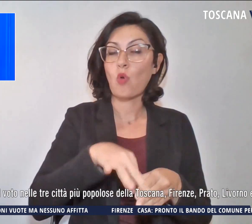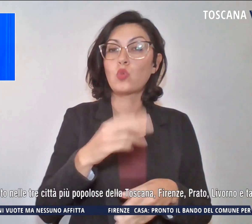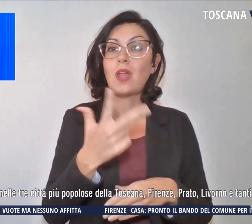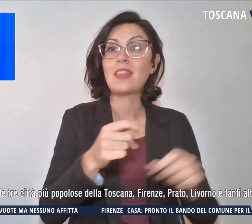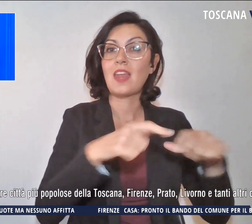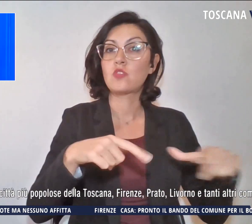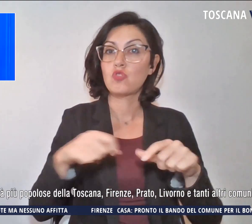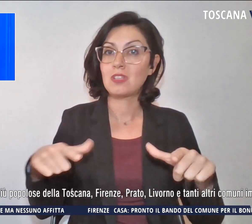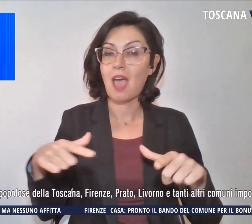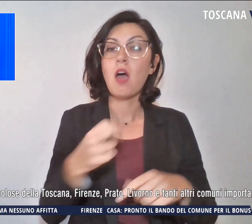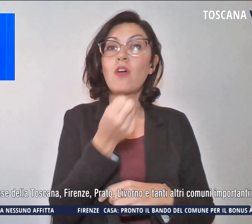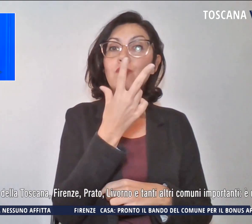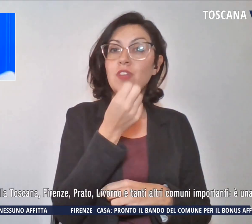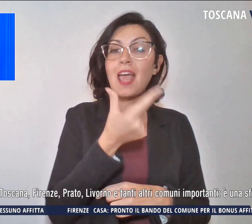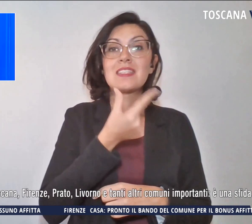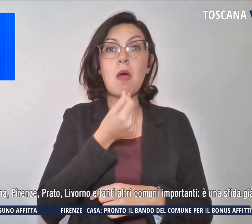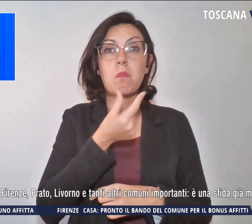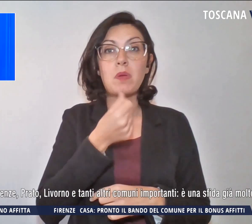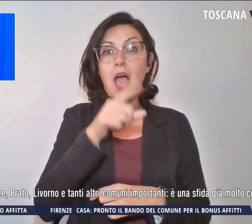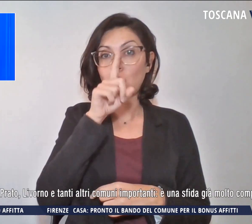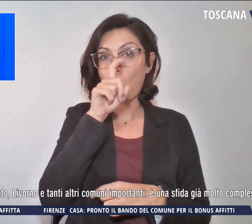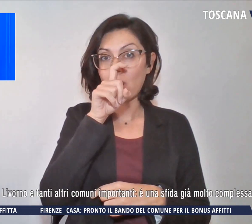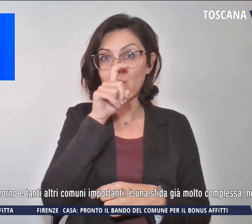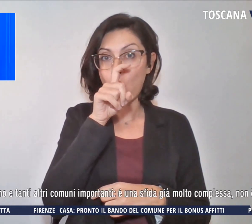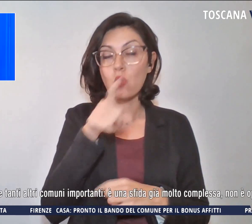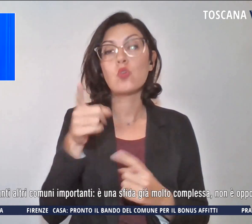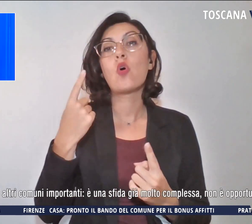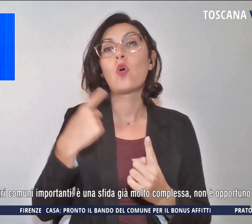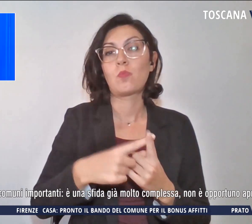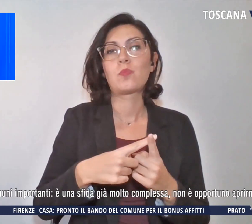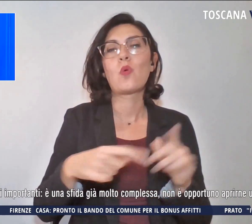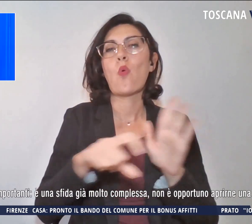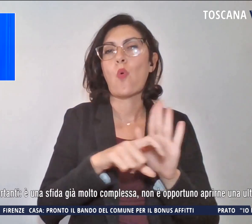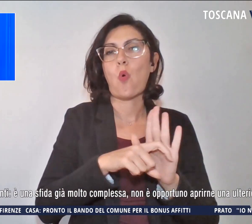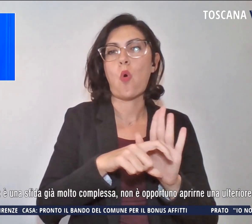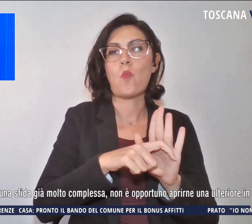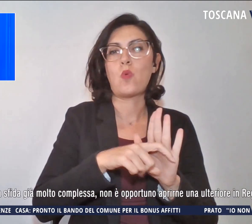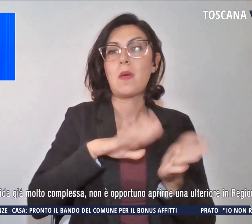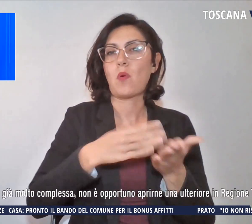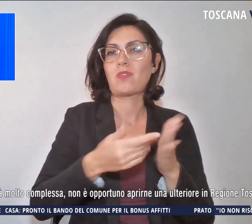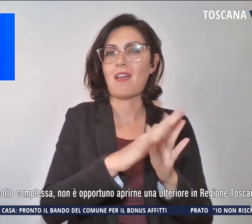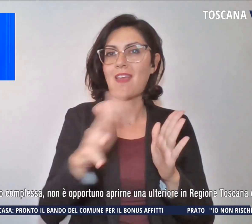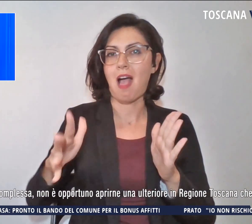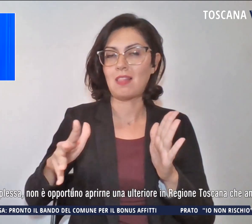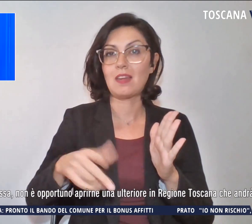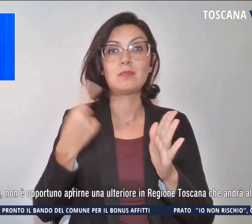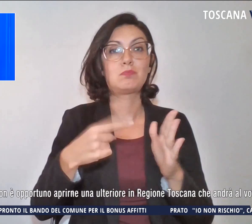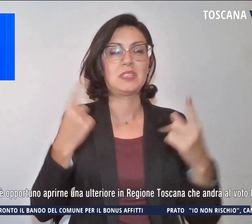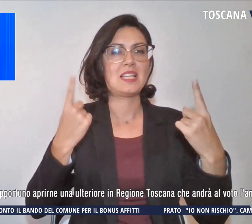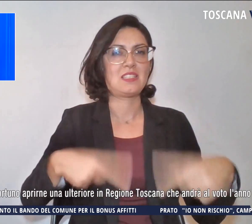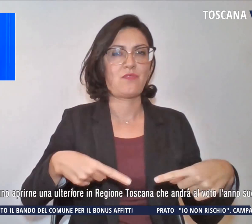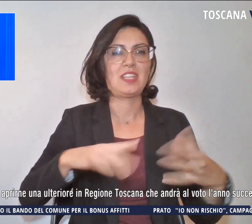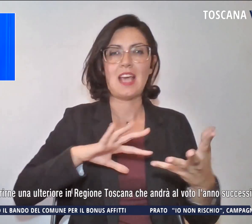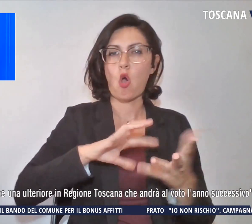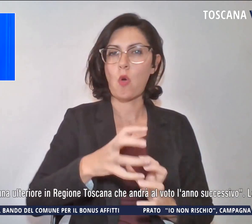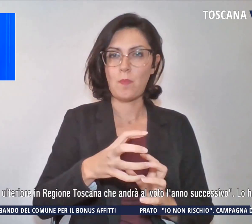Firenze, Prato, Livorno e tanti altri comuni importanti. È una sfida già molto complessa,